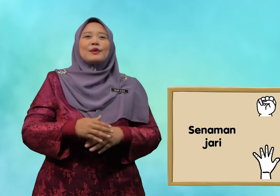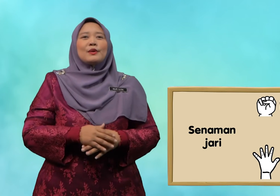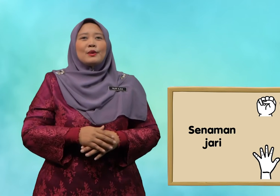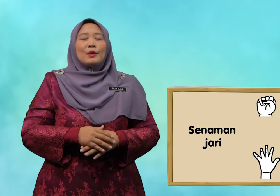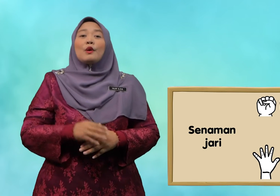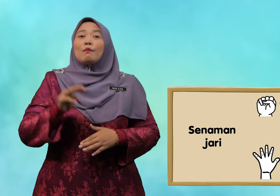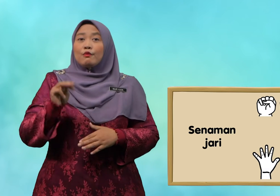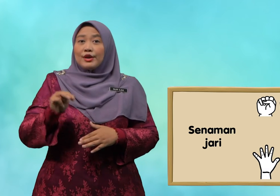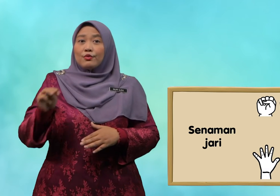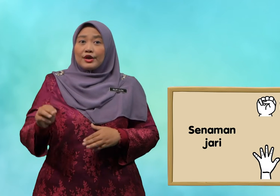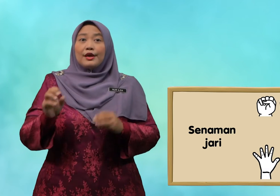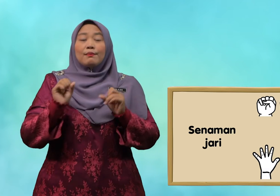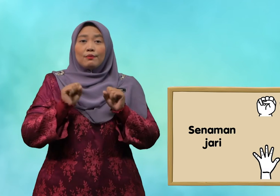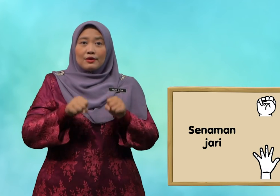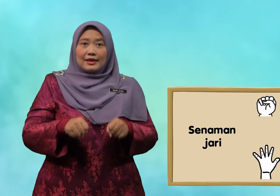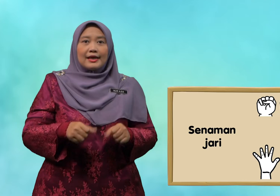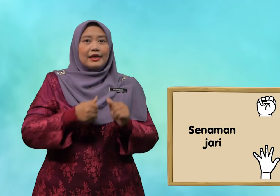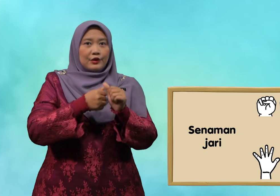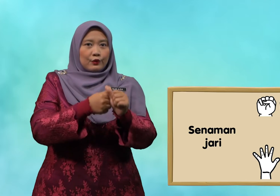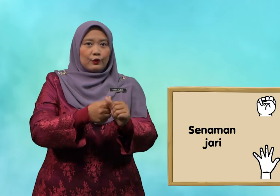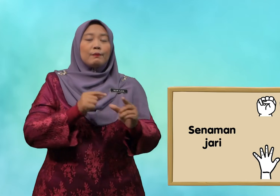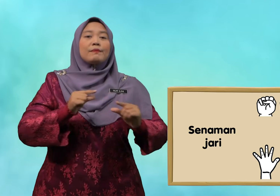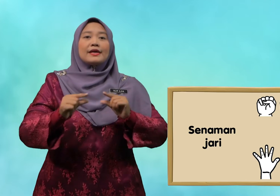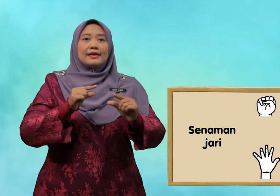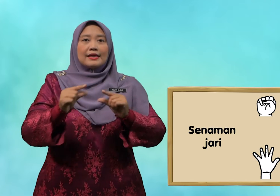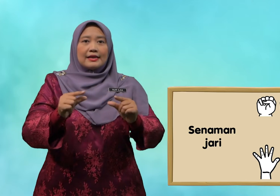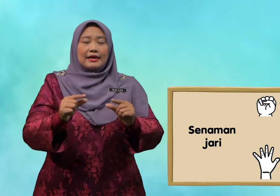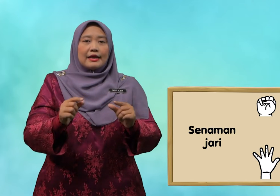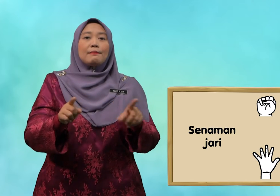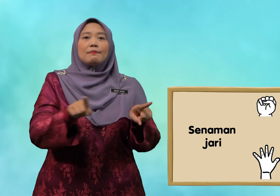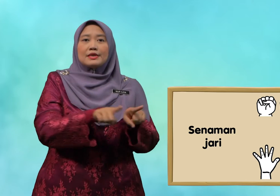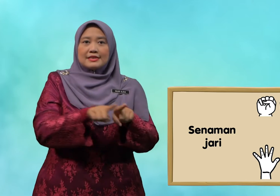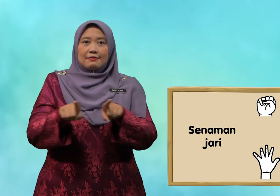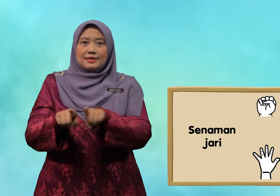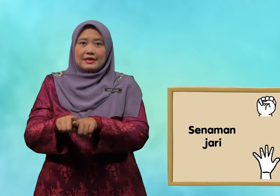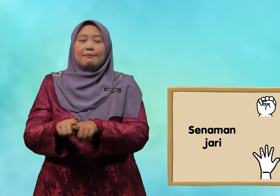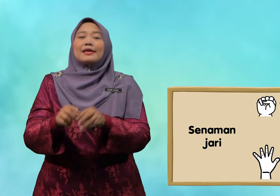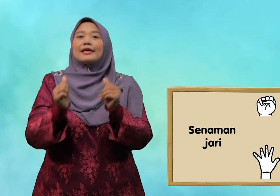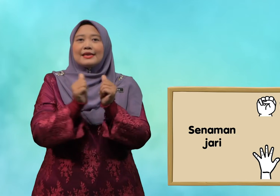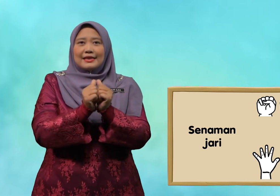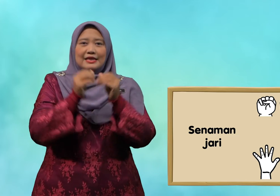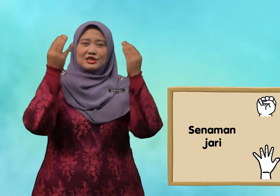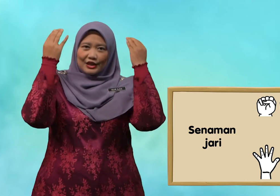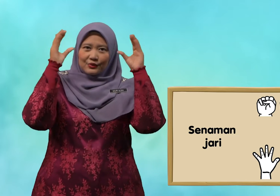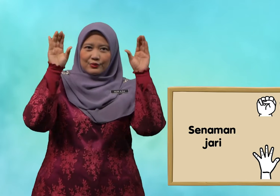Murid-murid boleh ikut pergerakan bersama-sama dengan cikgu.